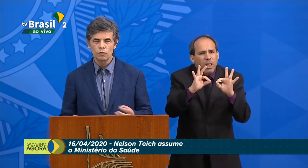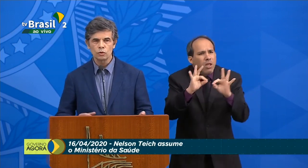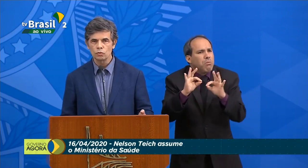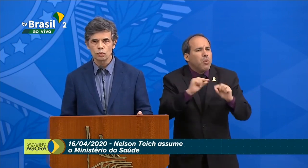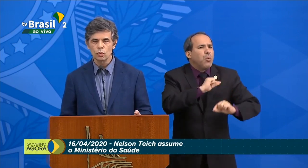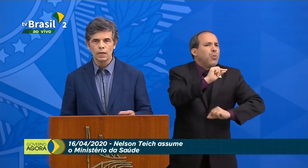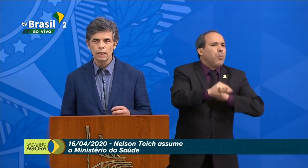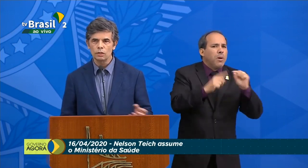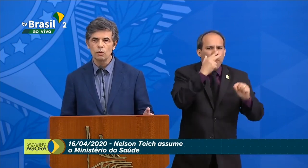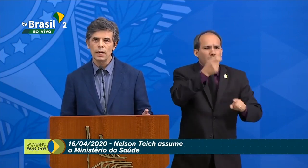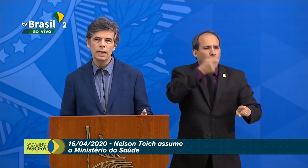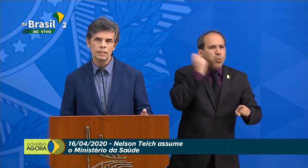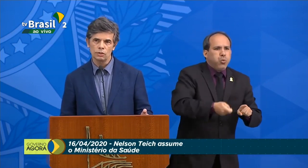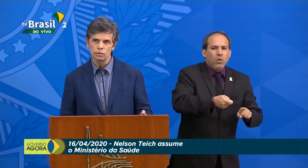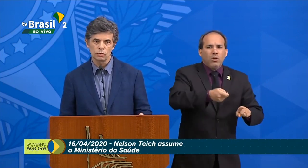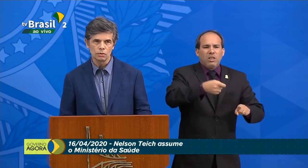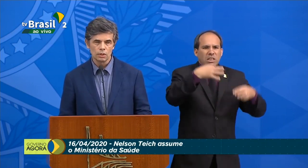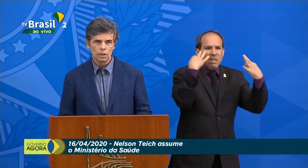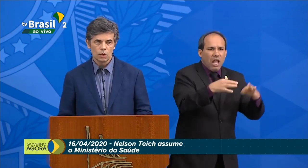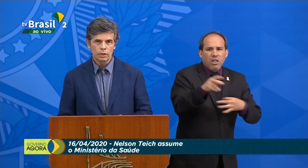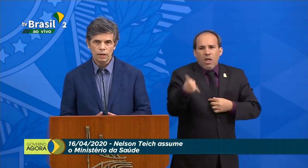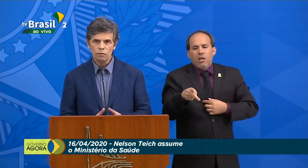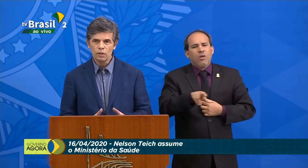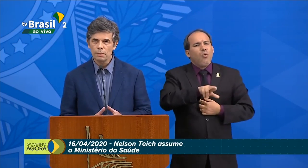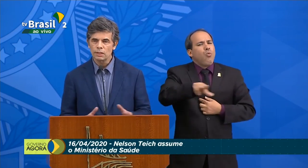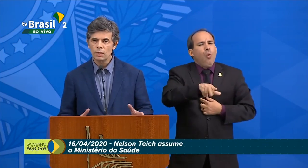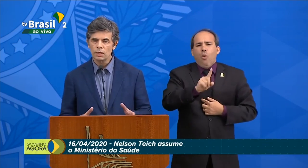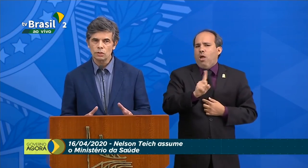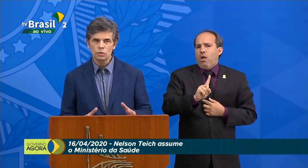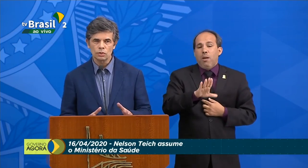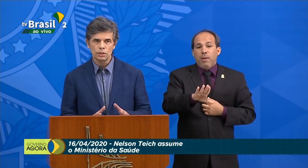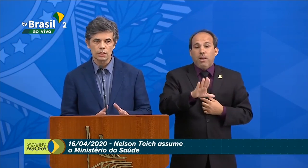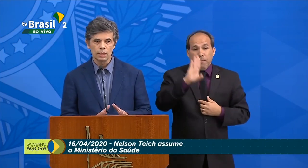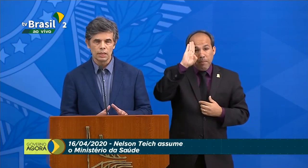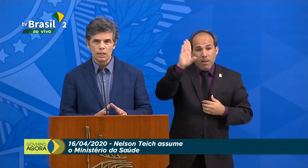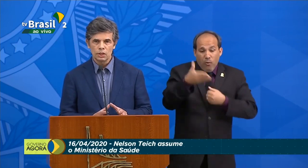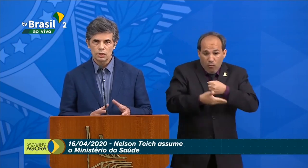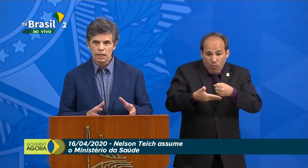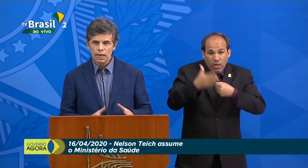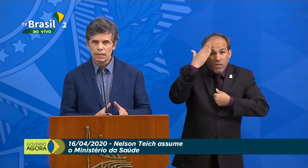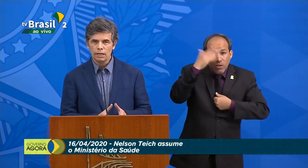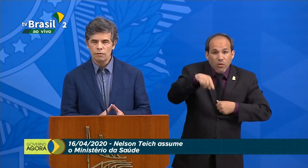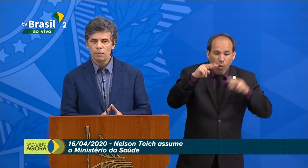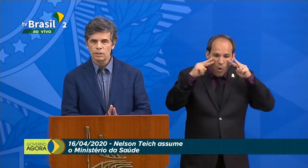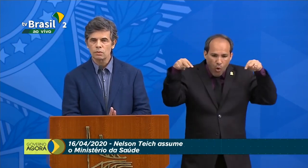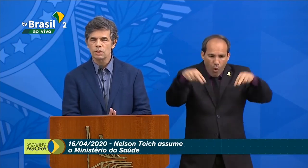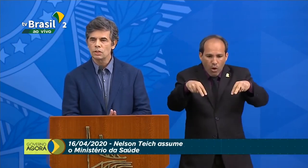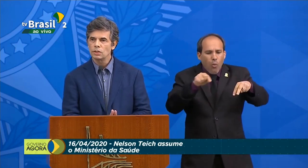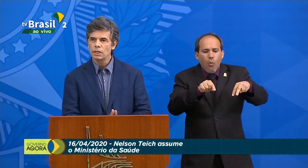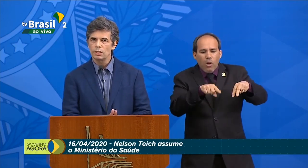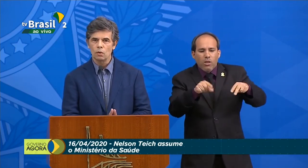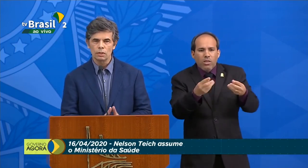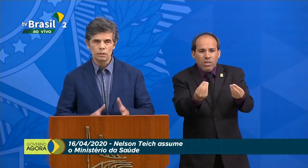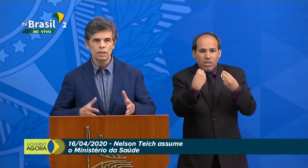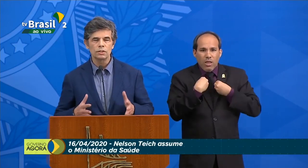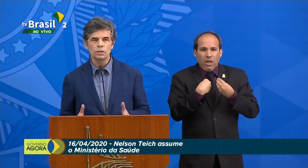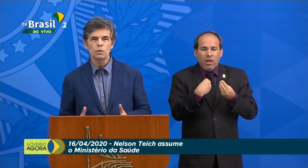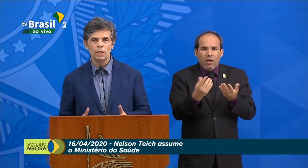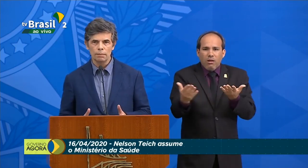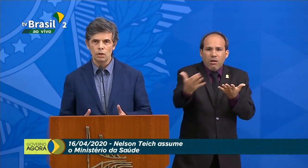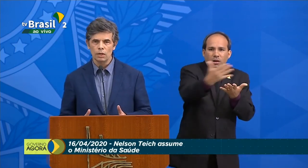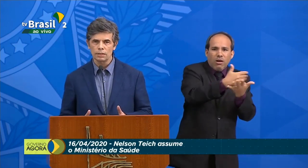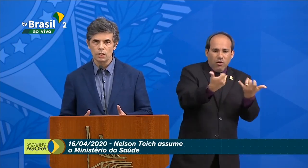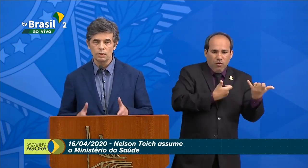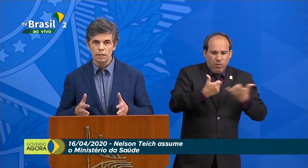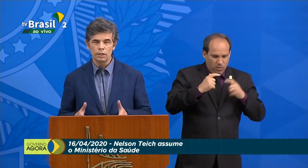decisão como se fosse um tudo ou nada e não é nada disso. O que é fundamental é que a gente consiga enxergar aquela informação que a gente tem até ontem,